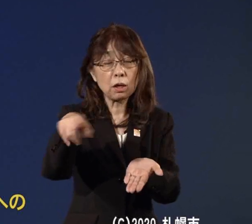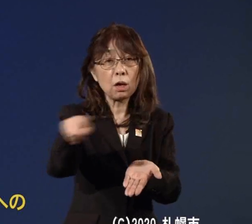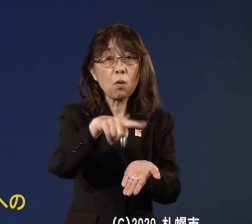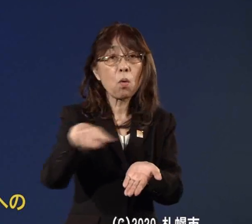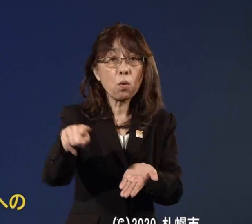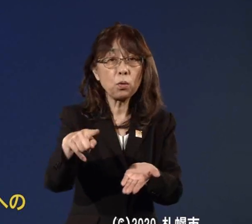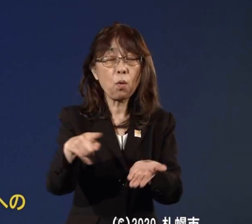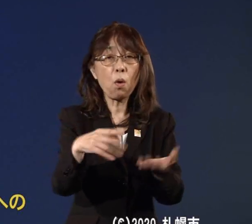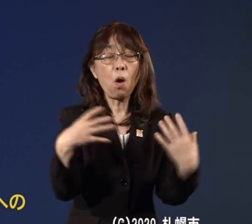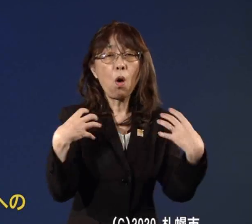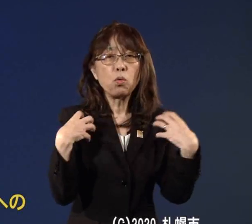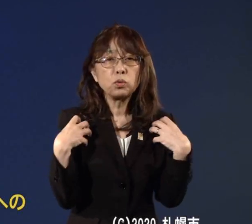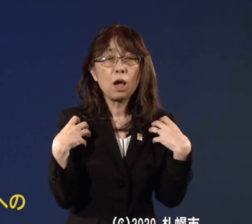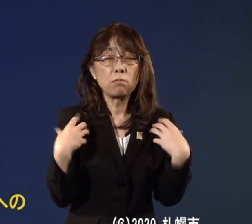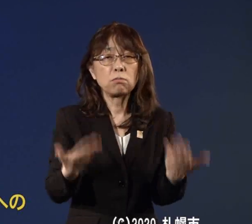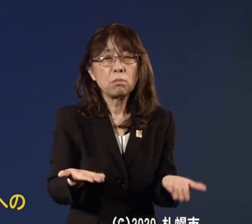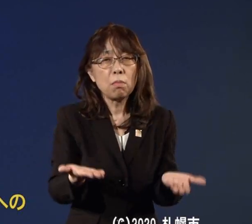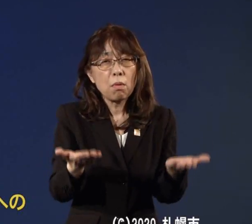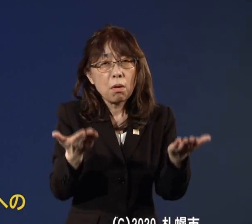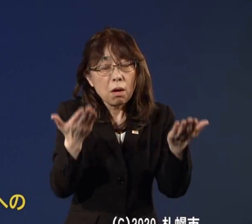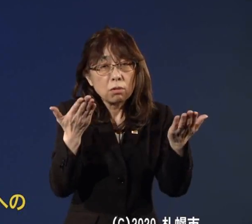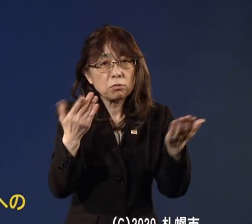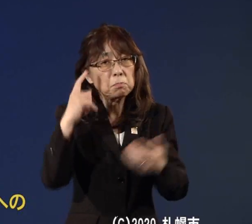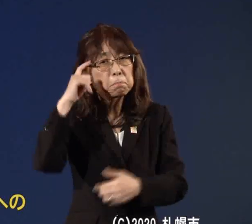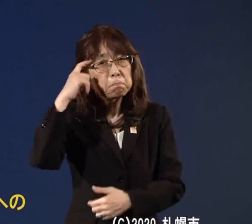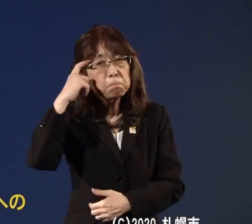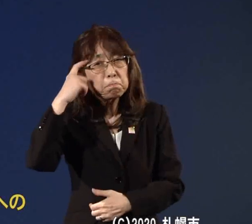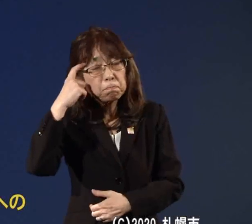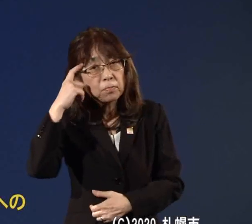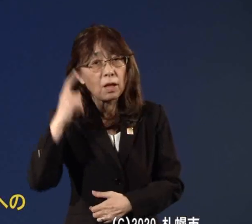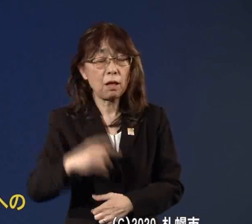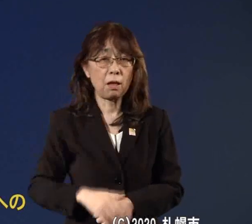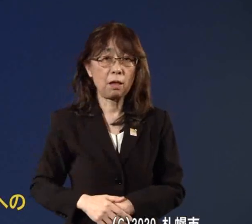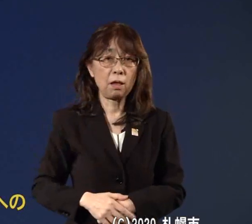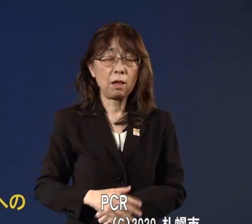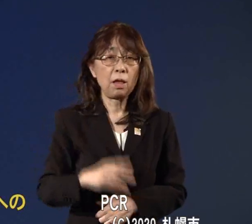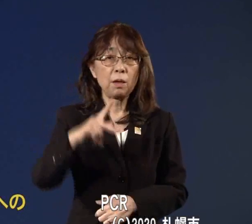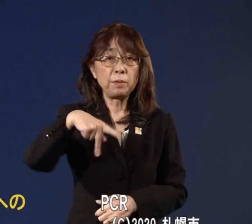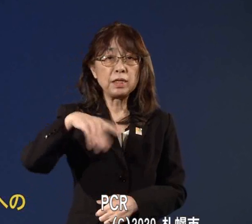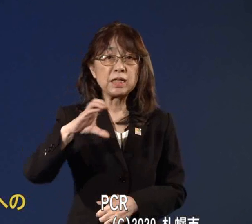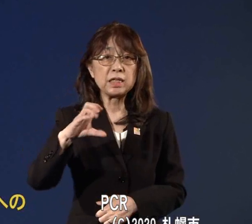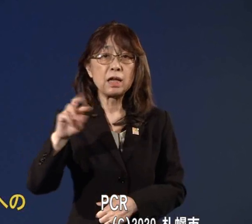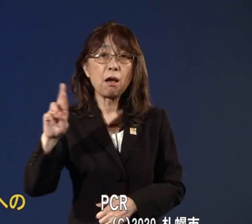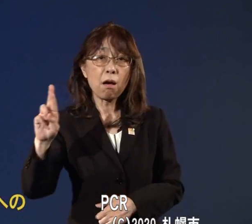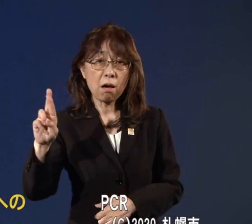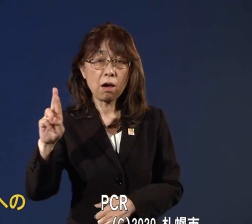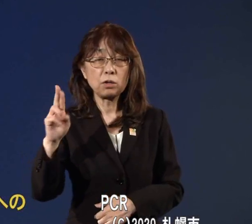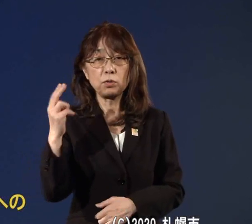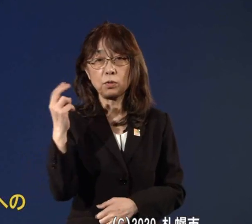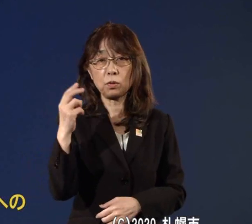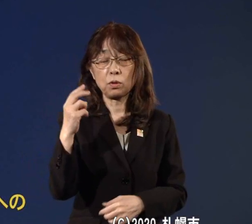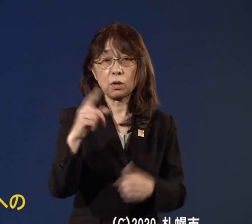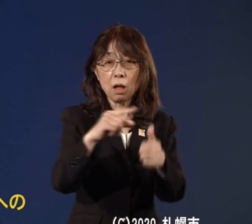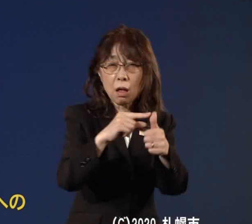ということもございましてPCRの検体を取る